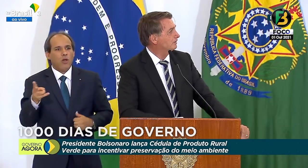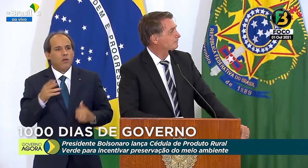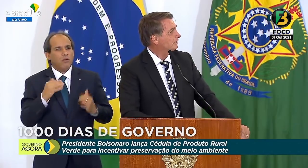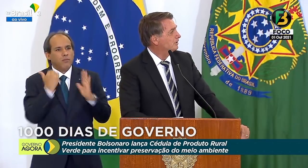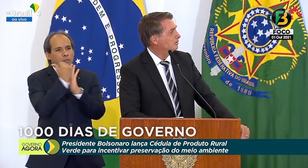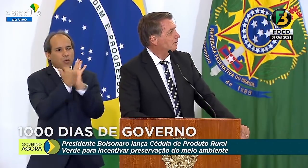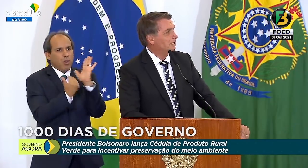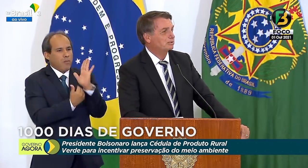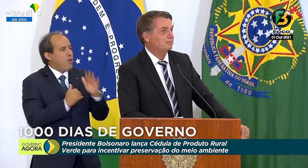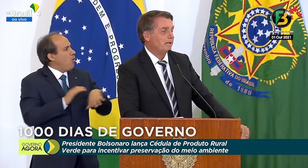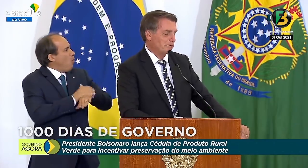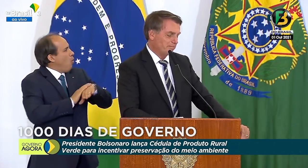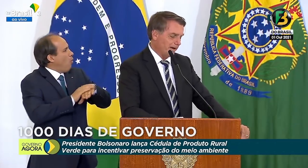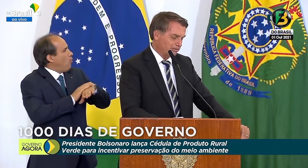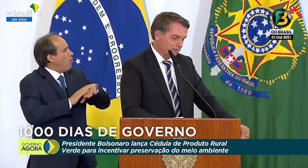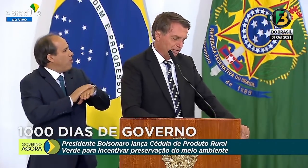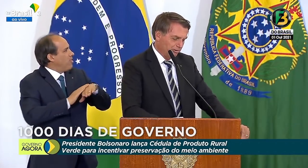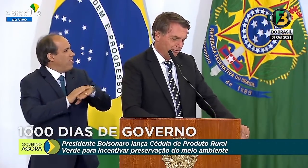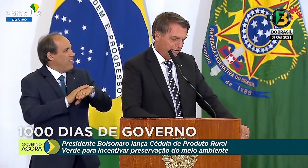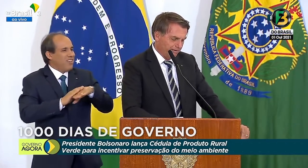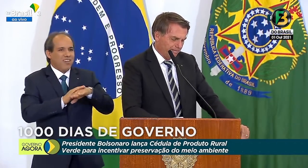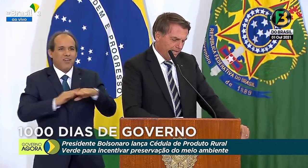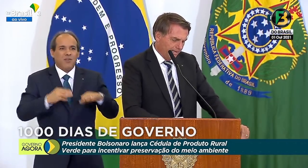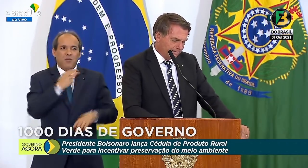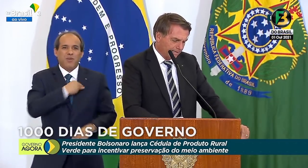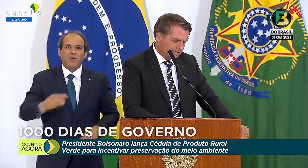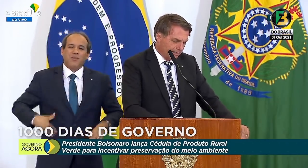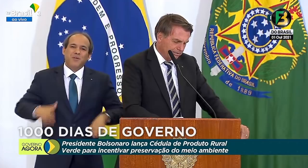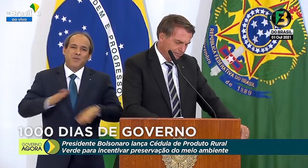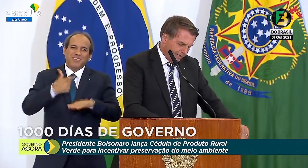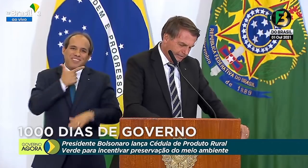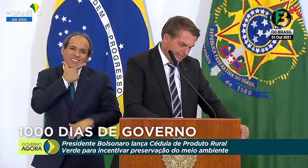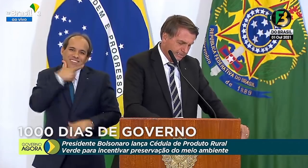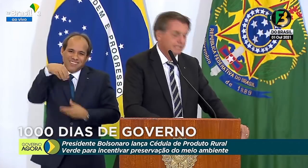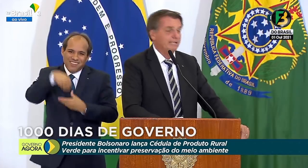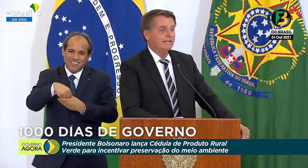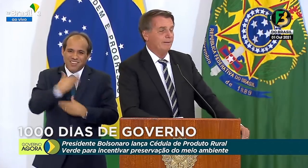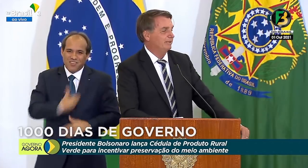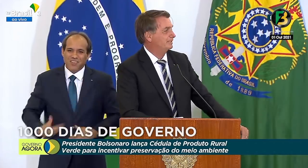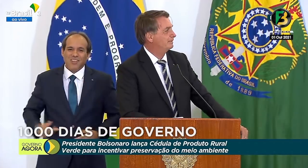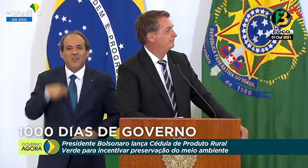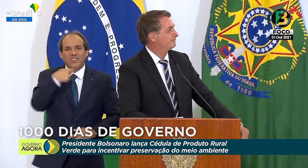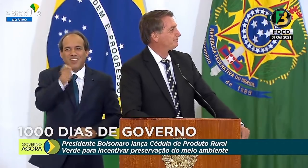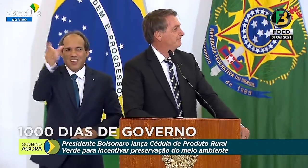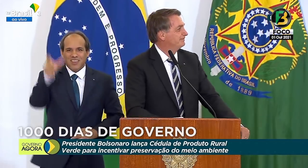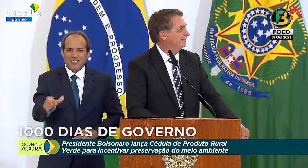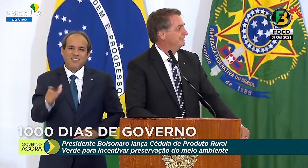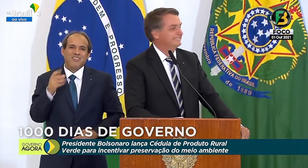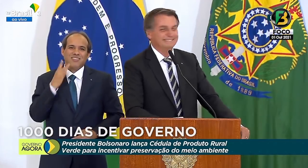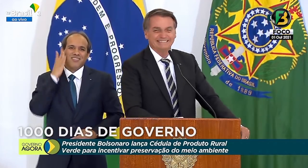conversar com o ministro mais simpático que eu tenho no governo, Tarcísio de Freitas, que está em Anápolis.